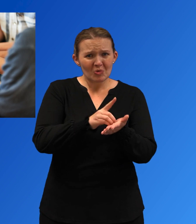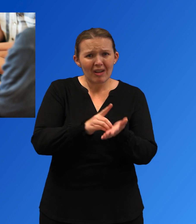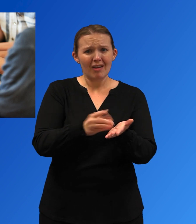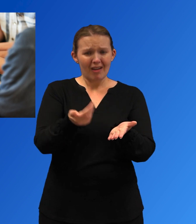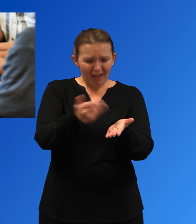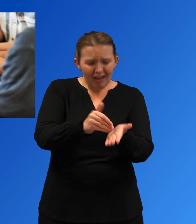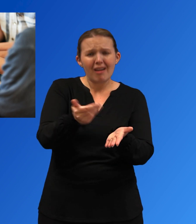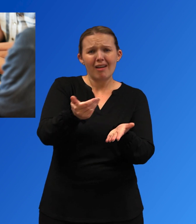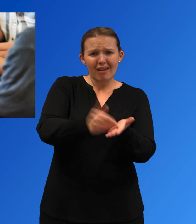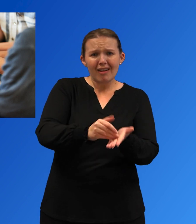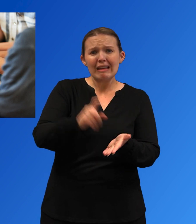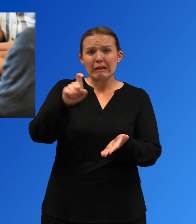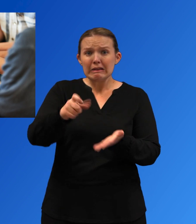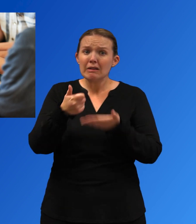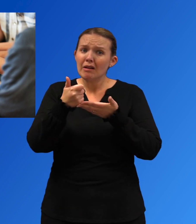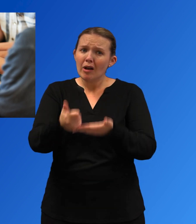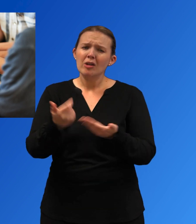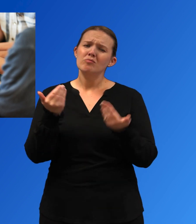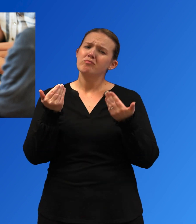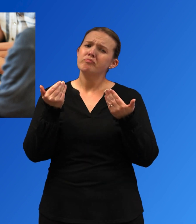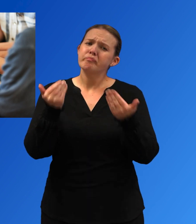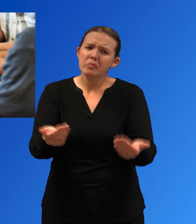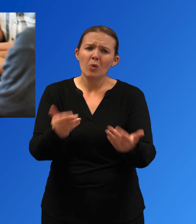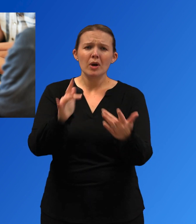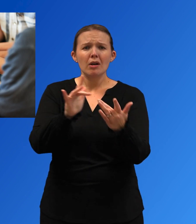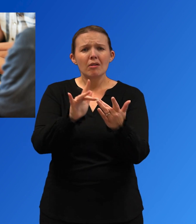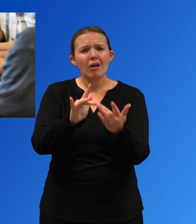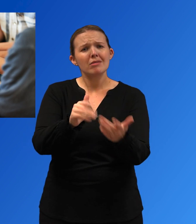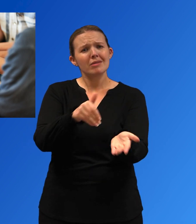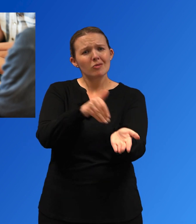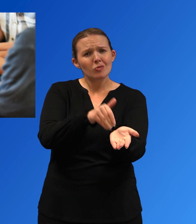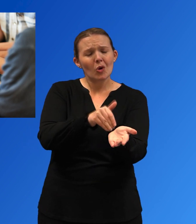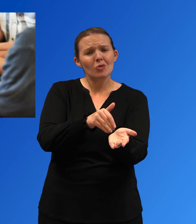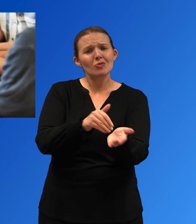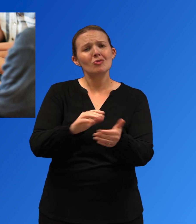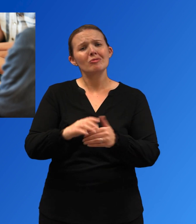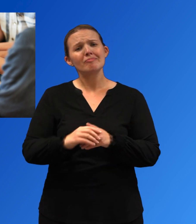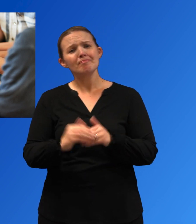si usted o un ser querido necesita ayuda para el consumo de sustancias.